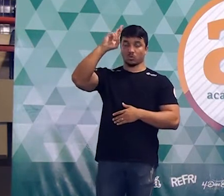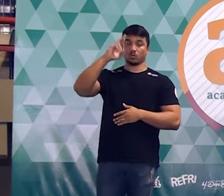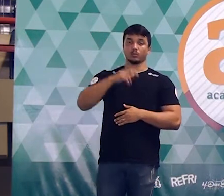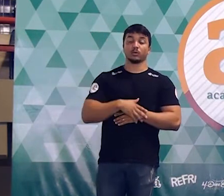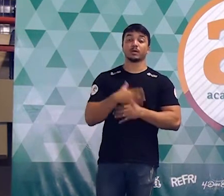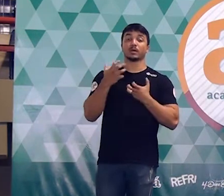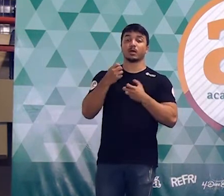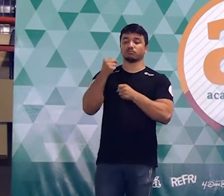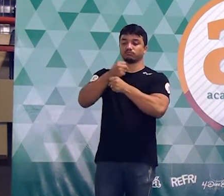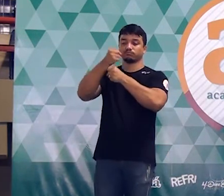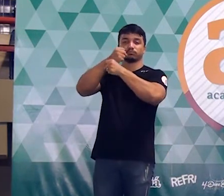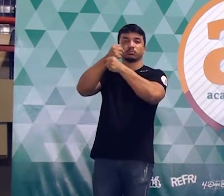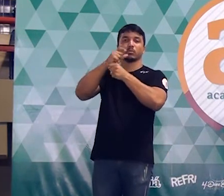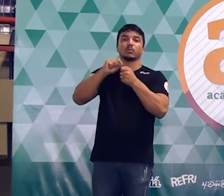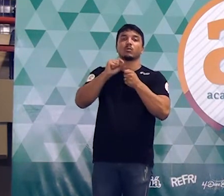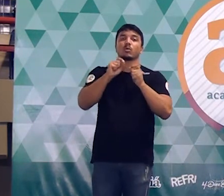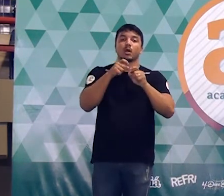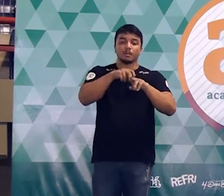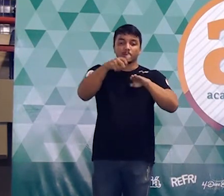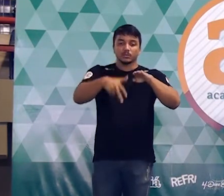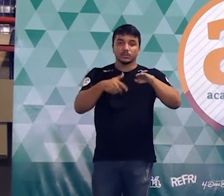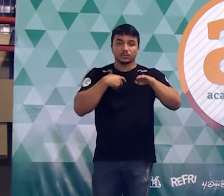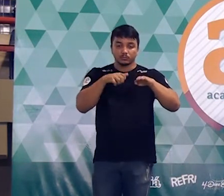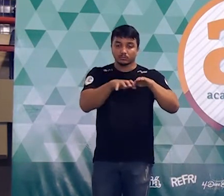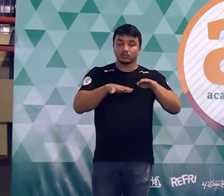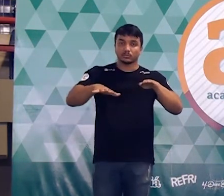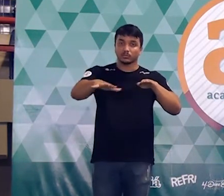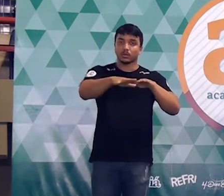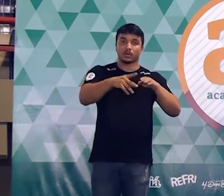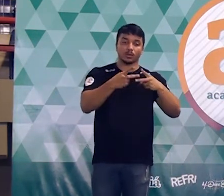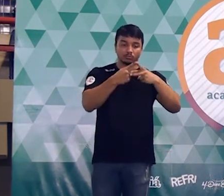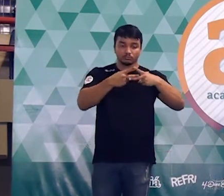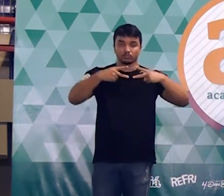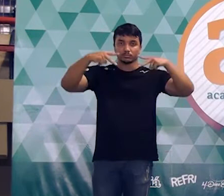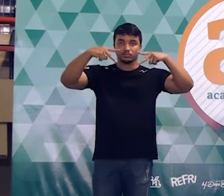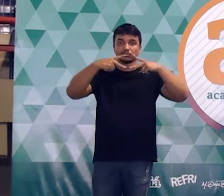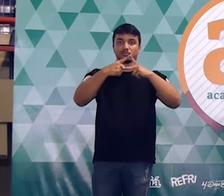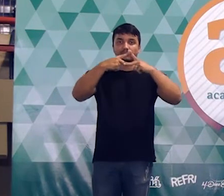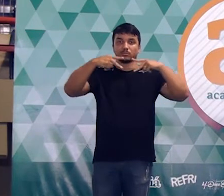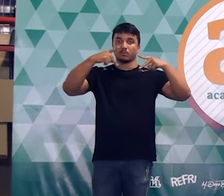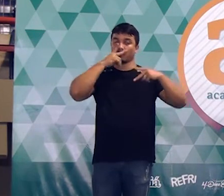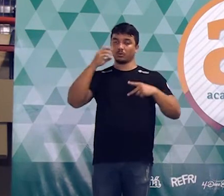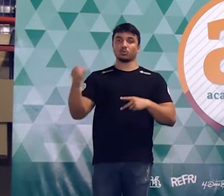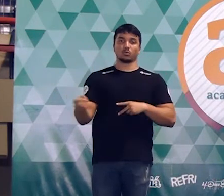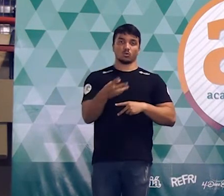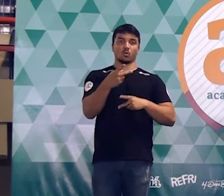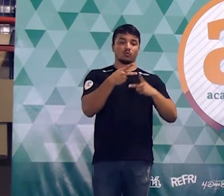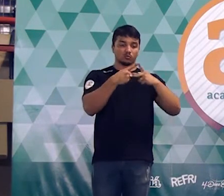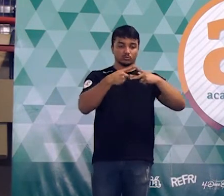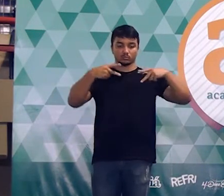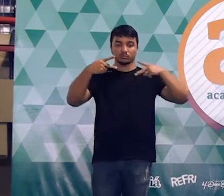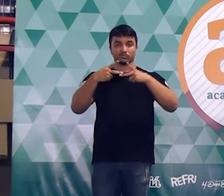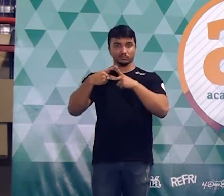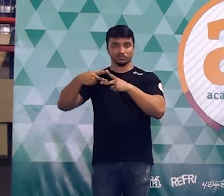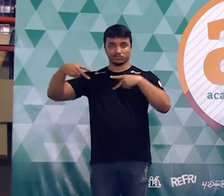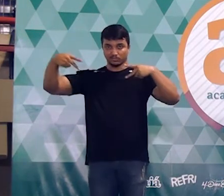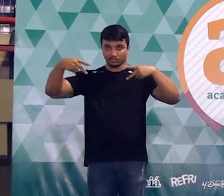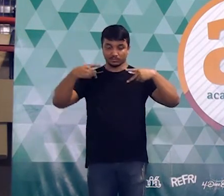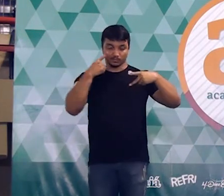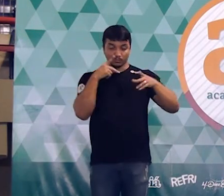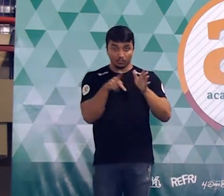quer construir uma piscina e essa piscina vai ter um formato meio inovador. É o formato de três